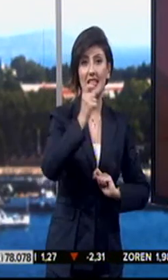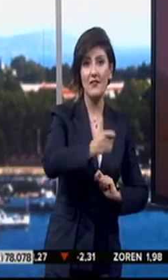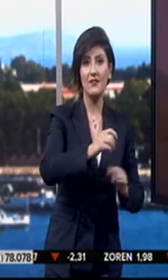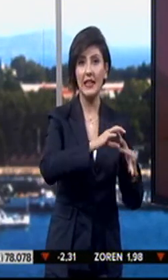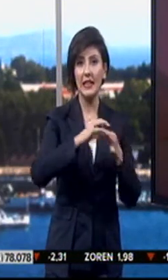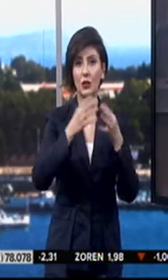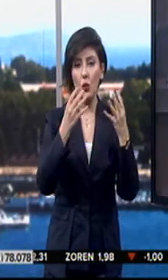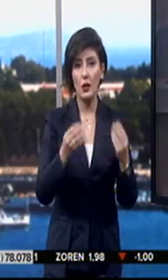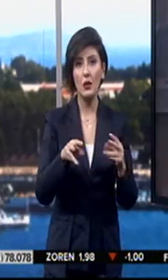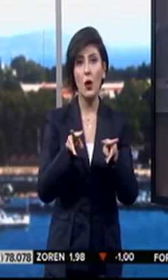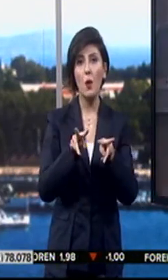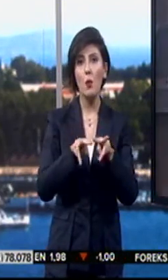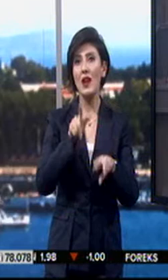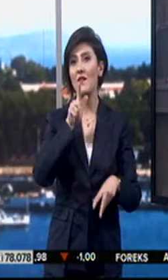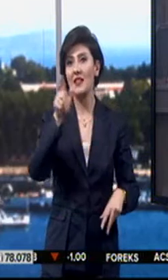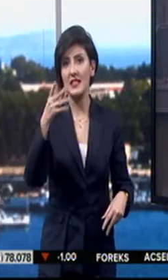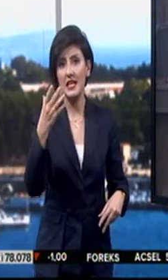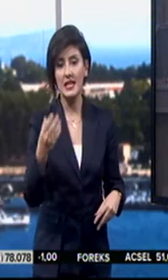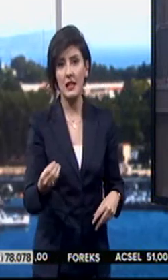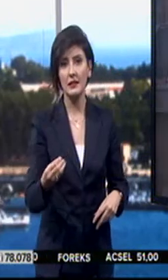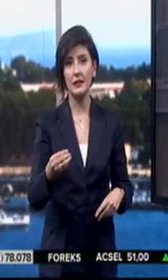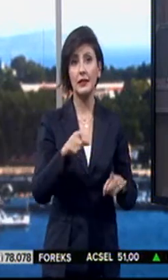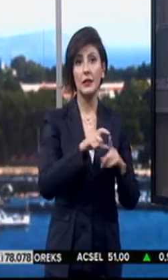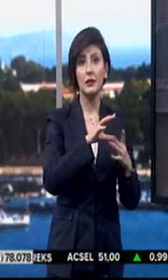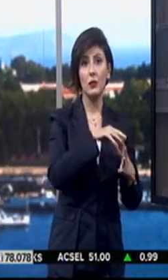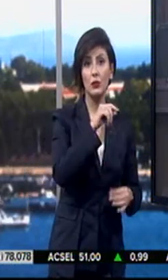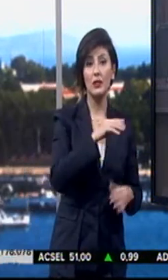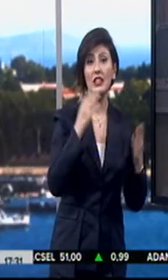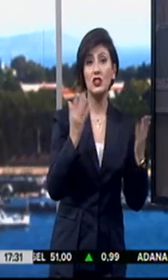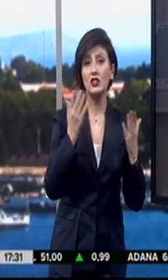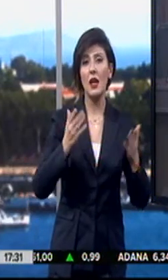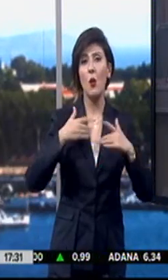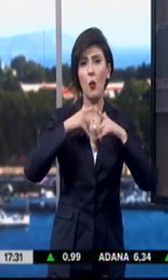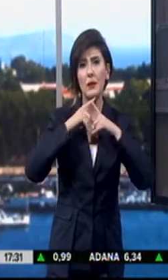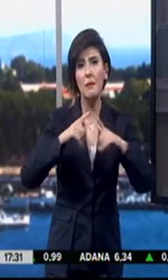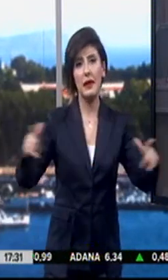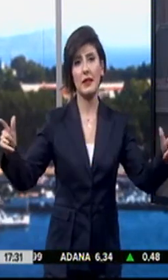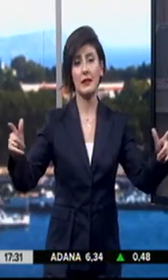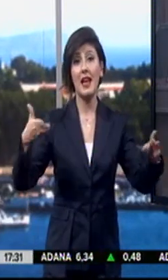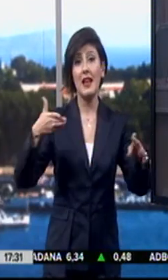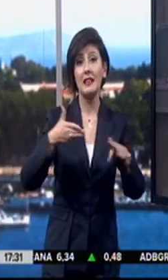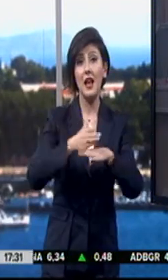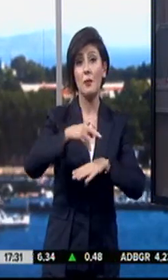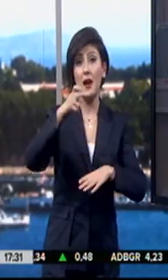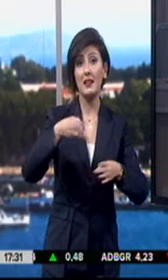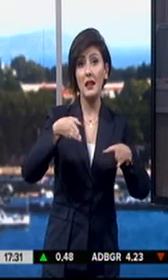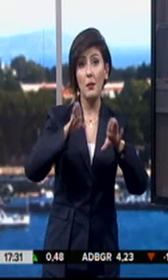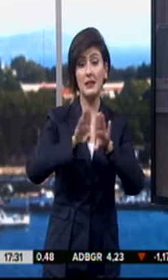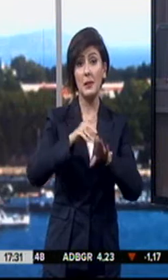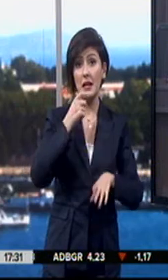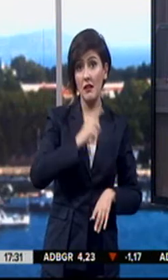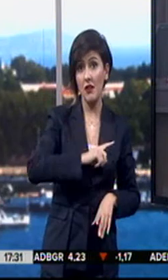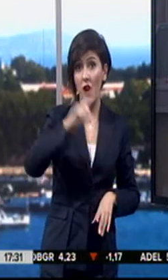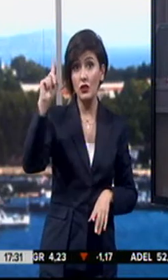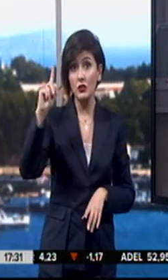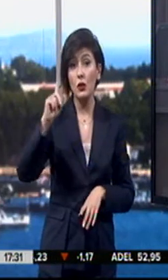teklifiyle ilgili olarak muhalefete seslendi. Davutoğlu işte hodri meydan gerçekten parti kapatılmasına